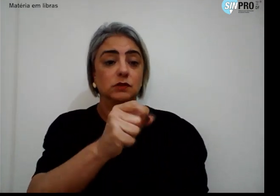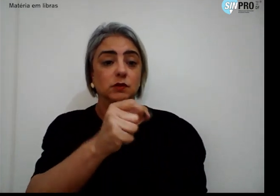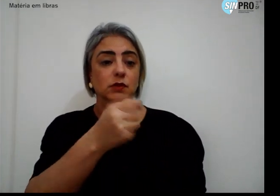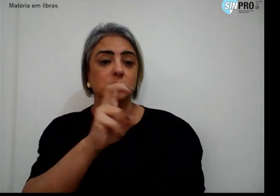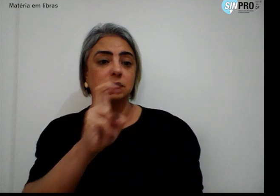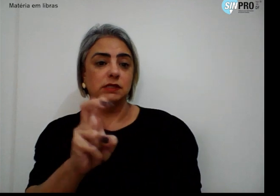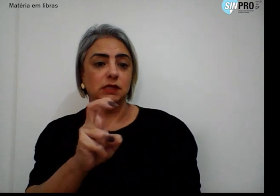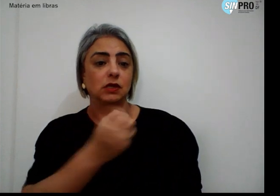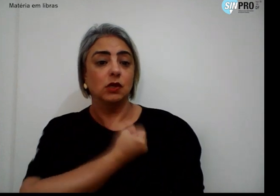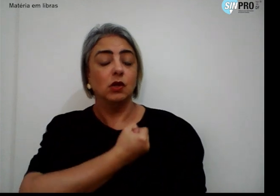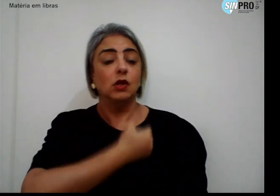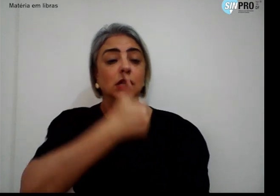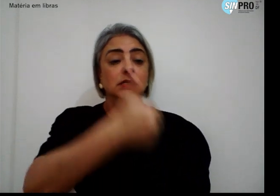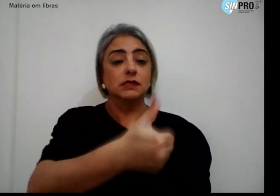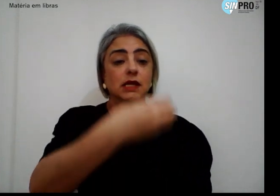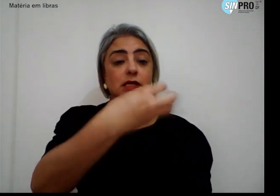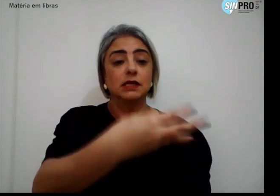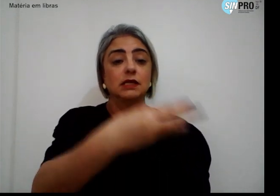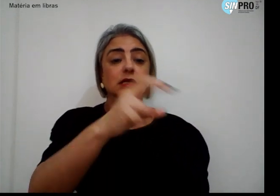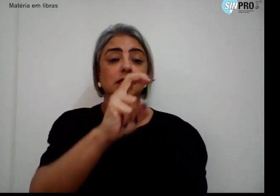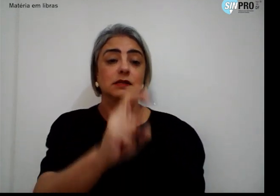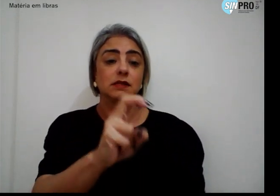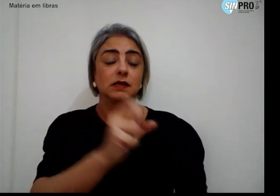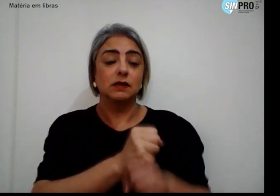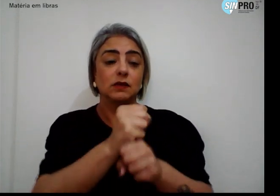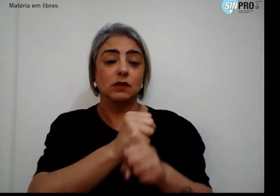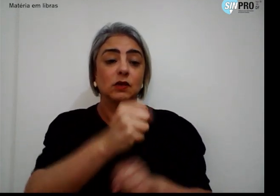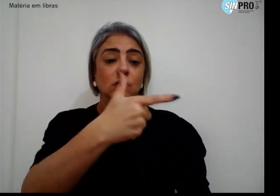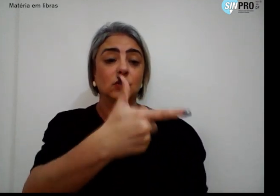de número 135-2002. Educação entendimento menos dois pareceres.